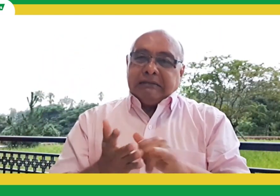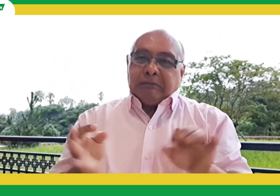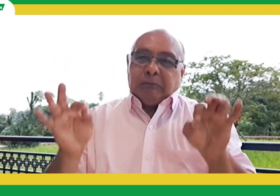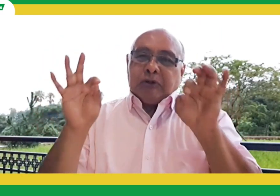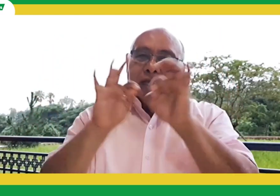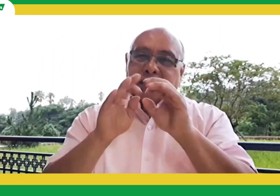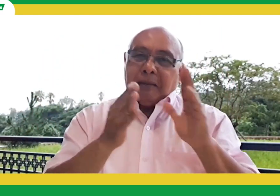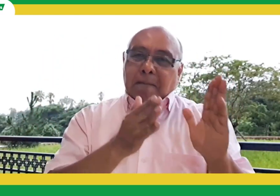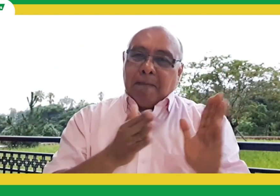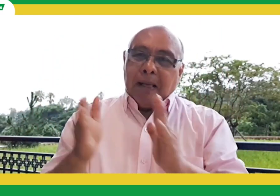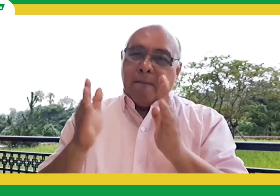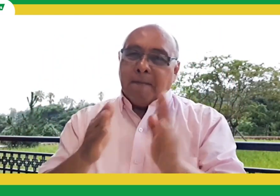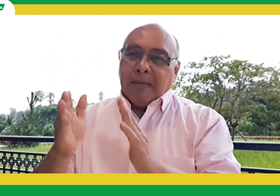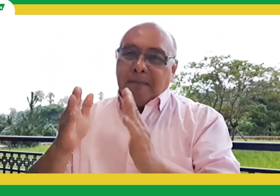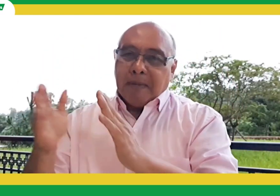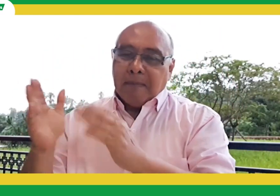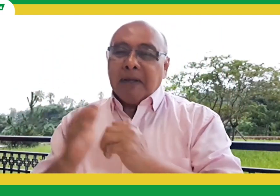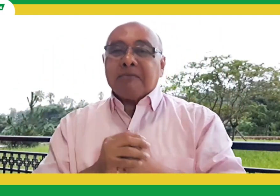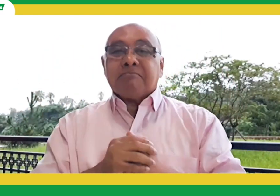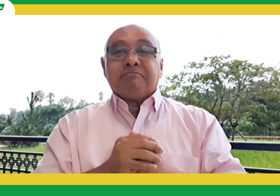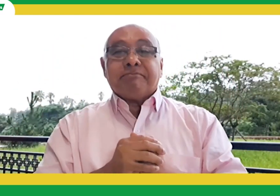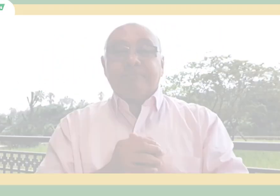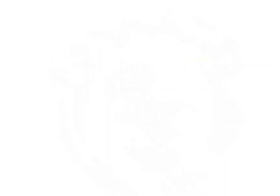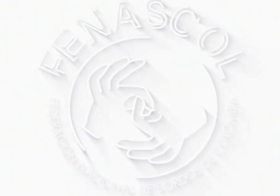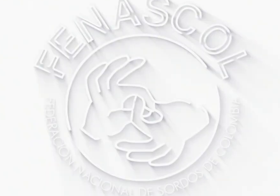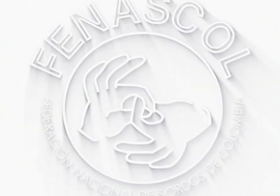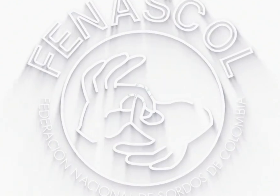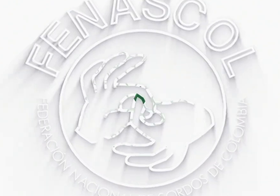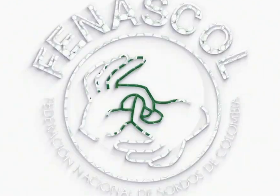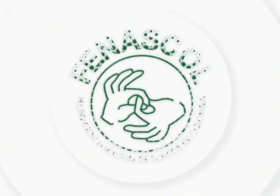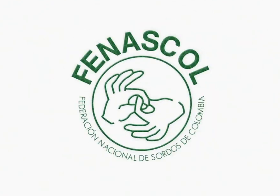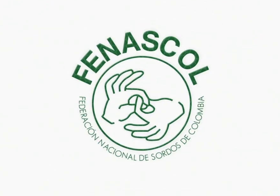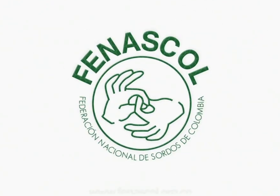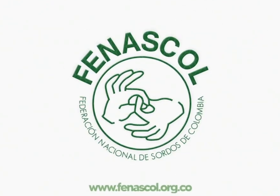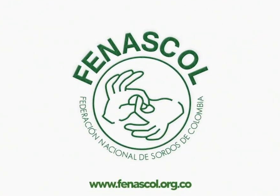el video.